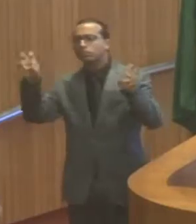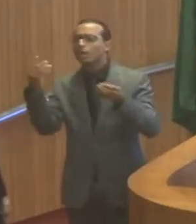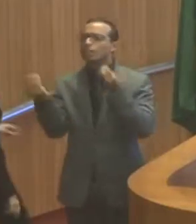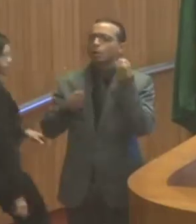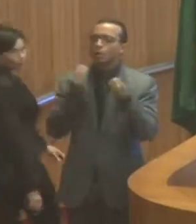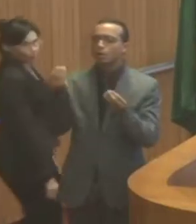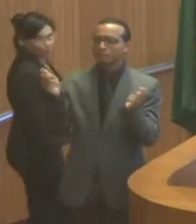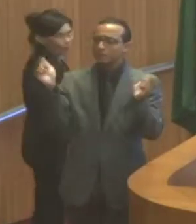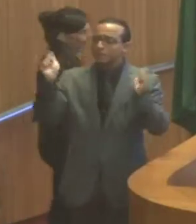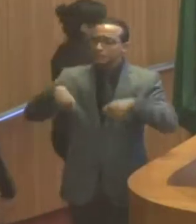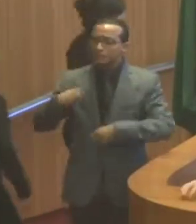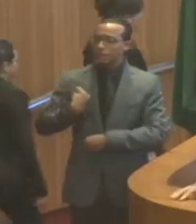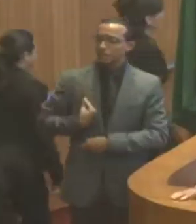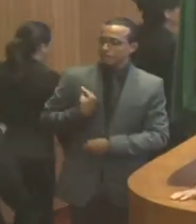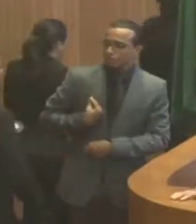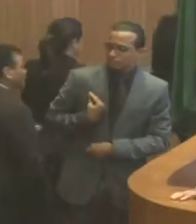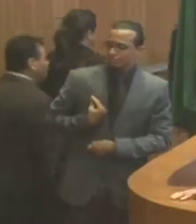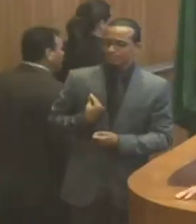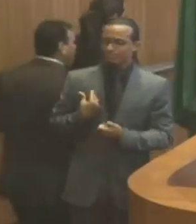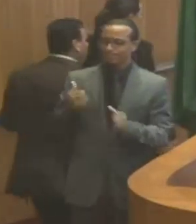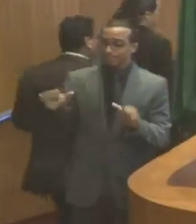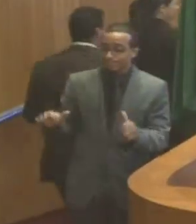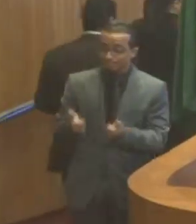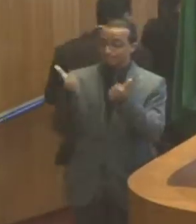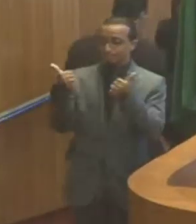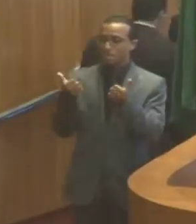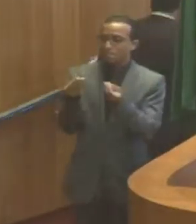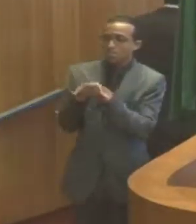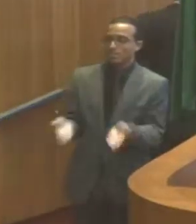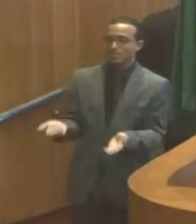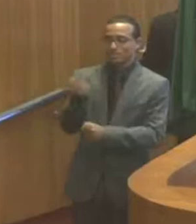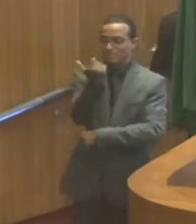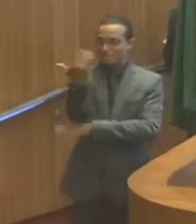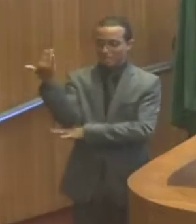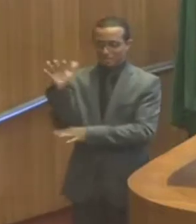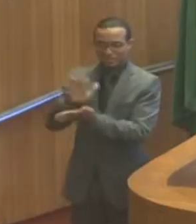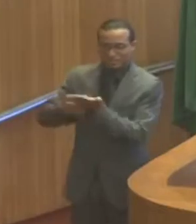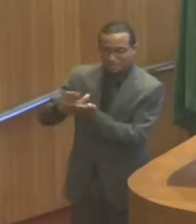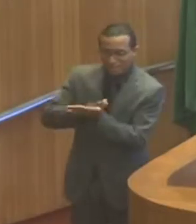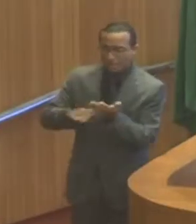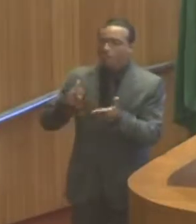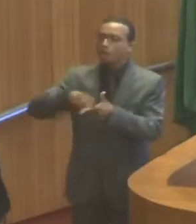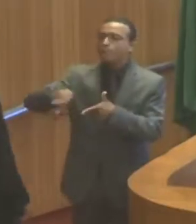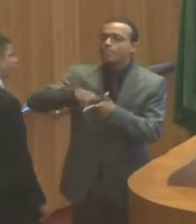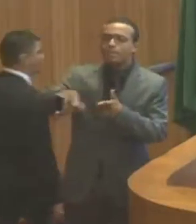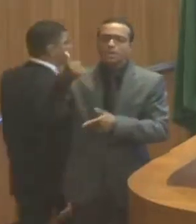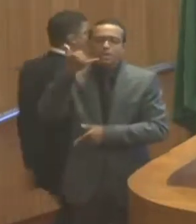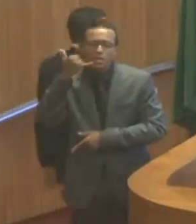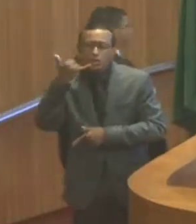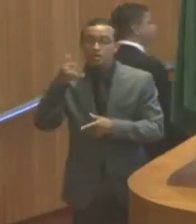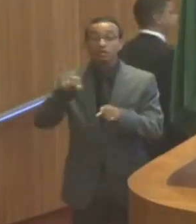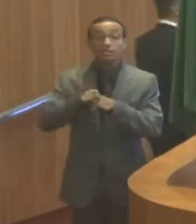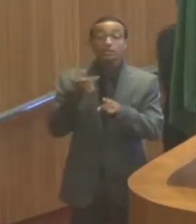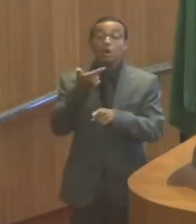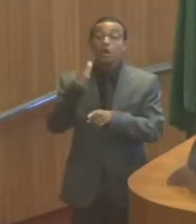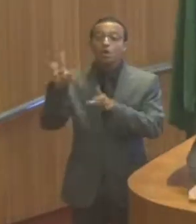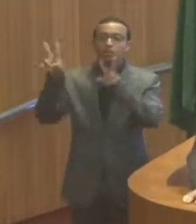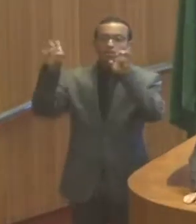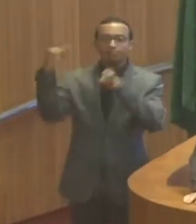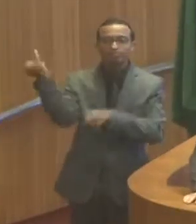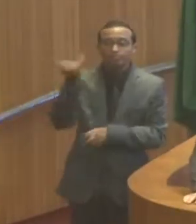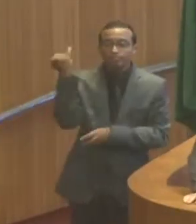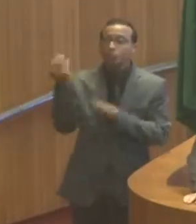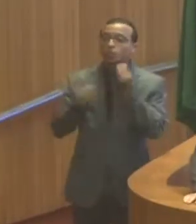dos problemas das telefonias. Outra discussão importante que trouxe para esta Casa foi a discussão do